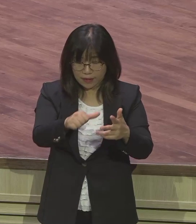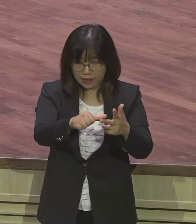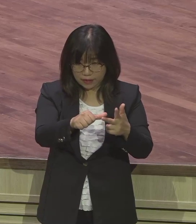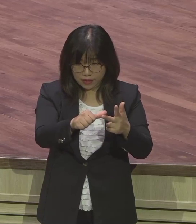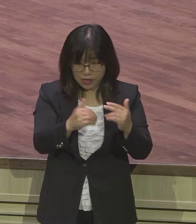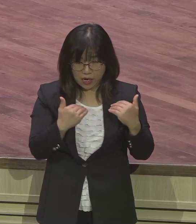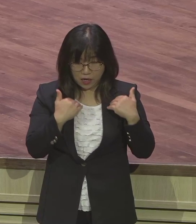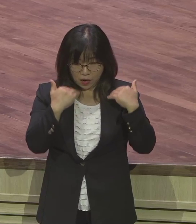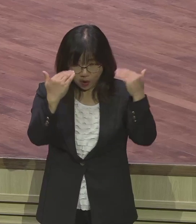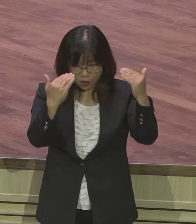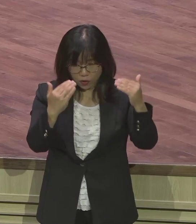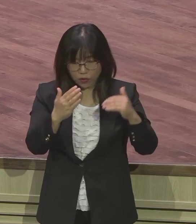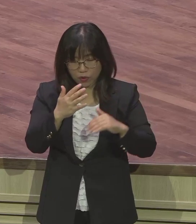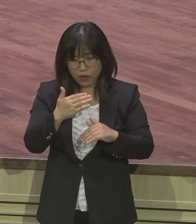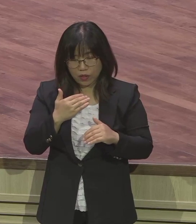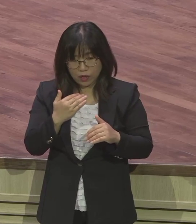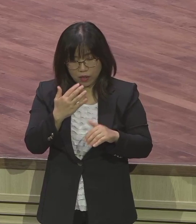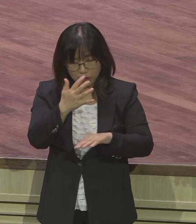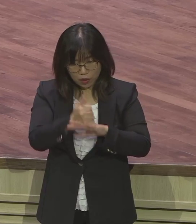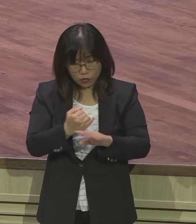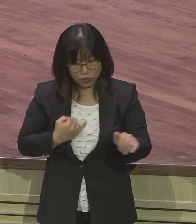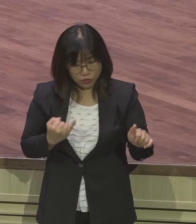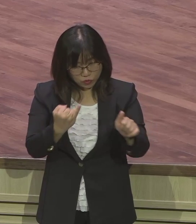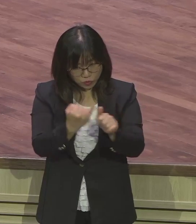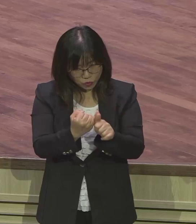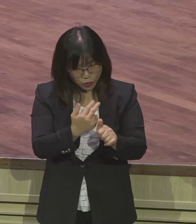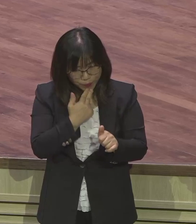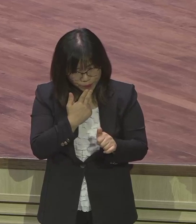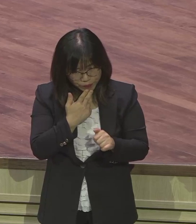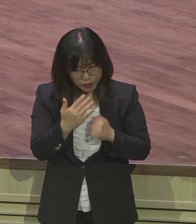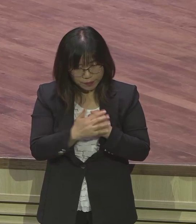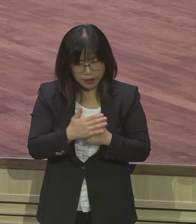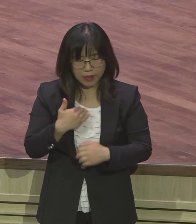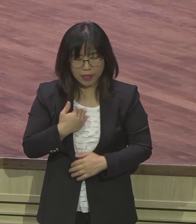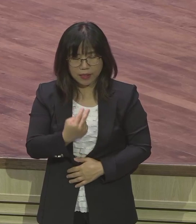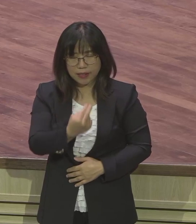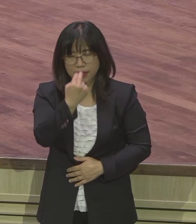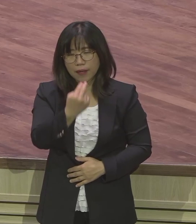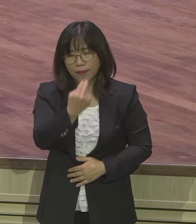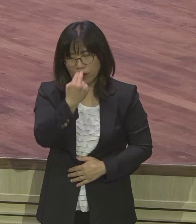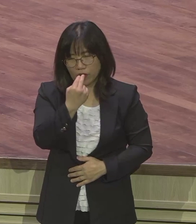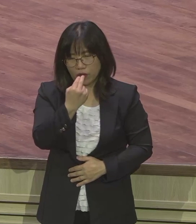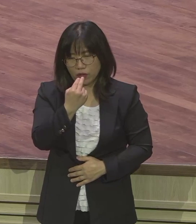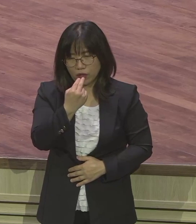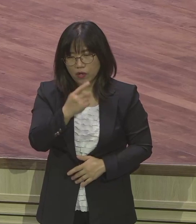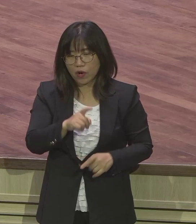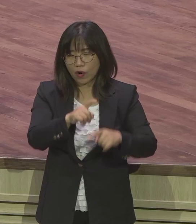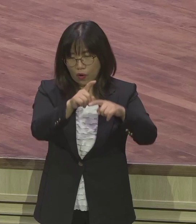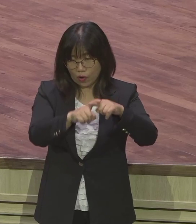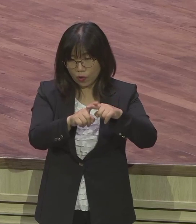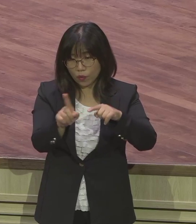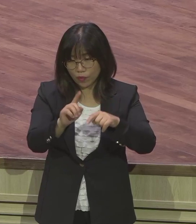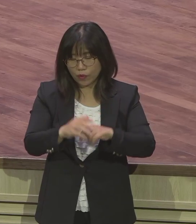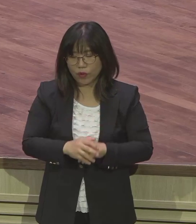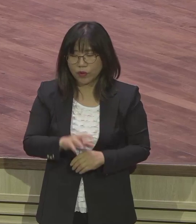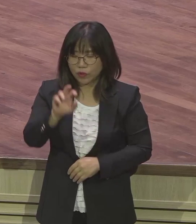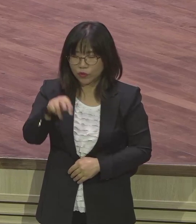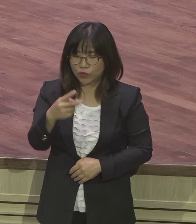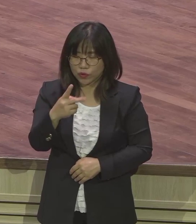걸 알았기 때문에 그래서 다말이 생명을 걸은 겁니다 생명을 걸고 유다 가문의 이 대를 잇기